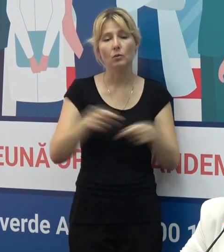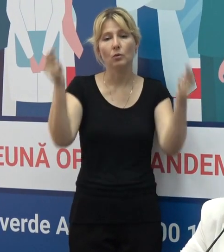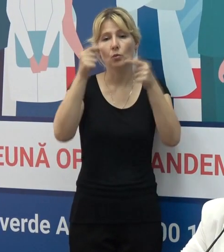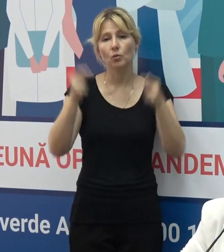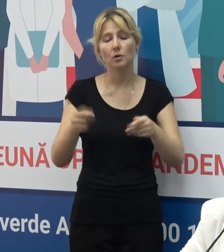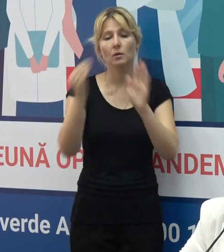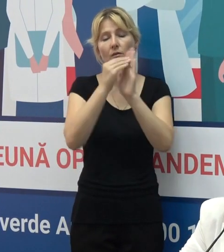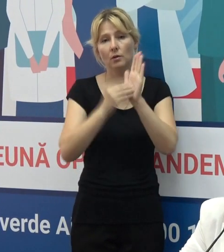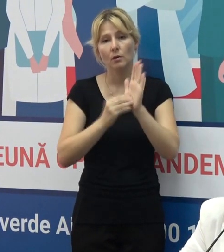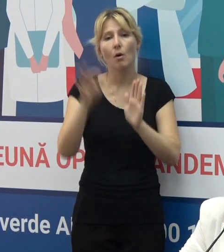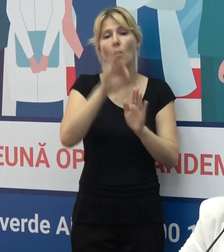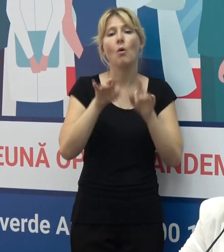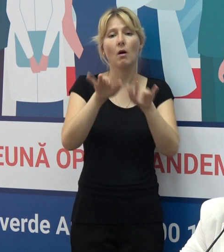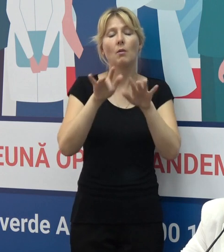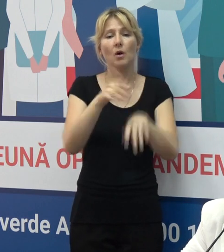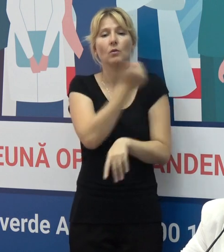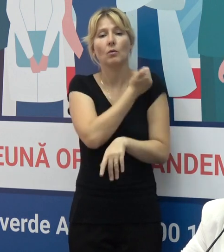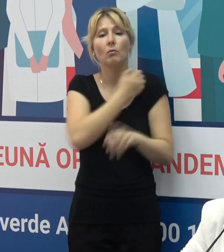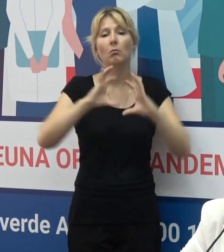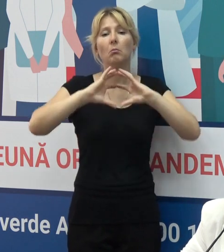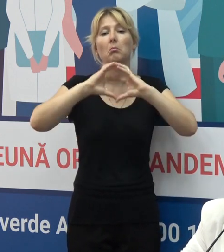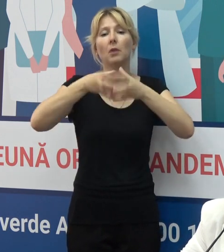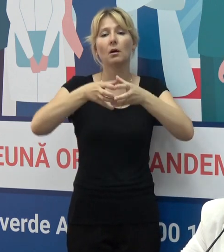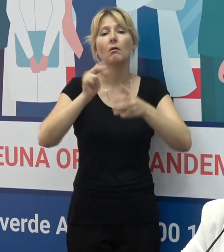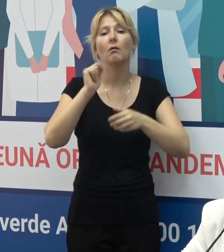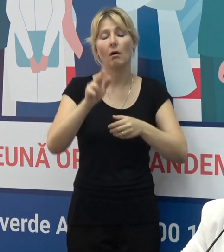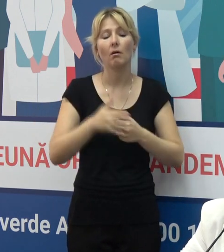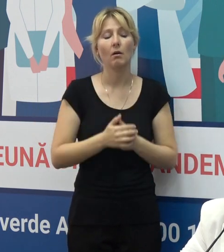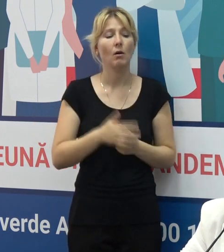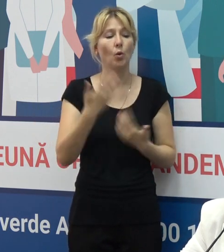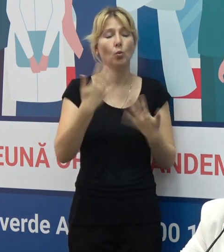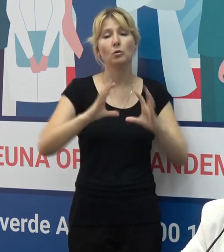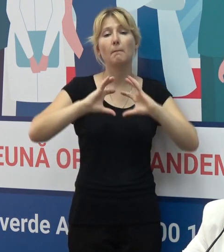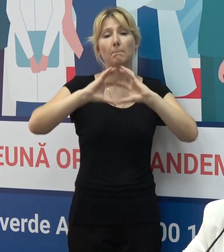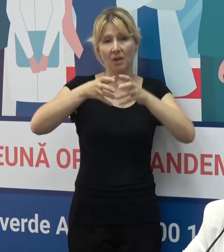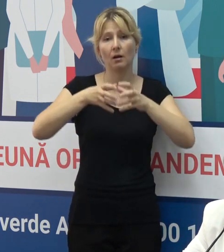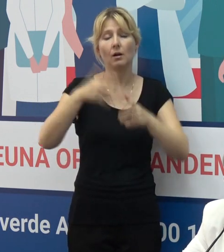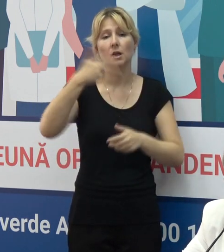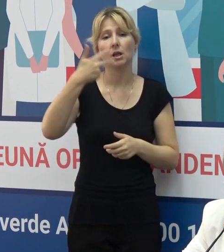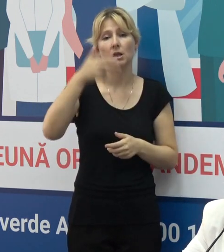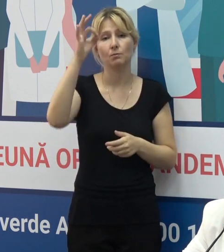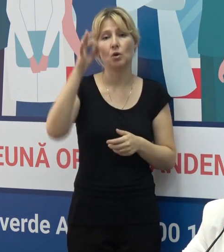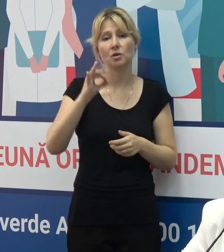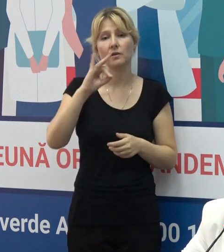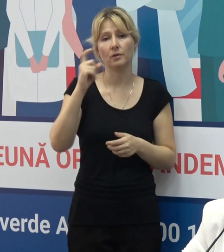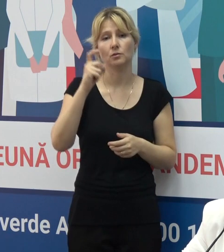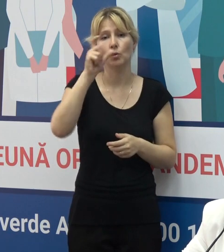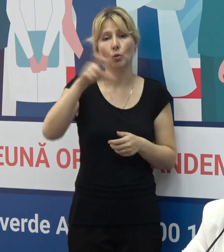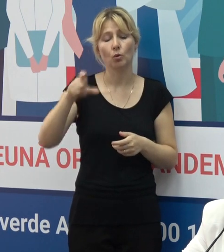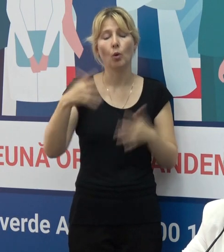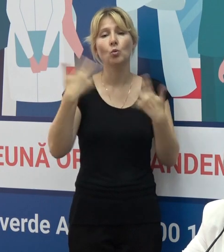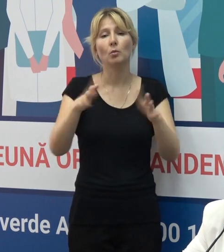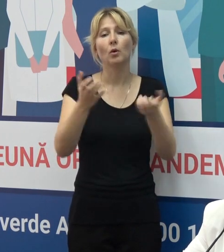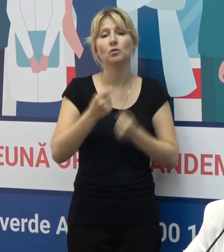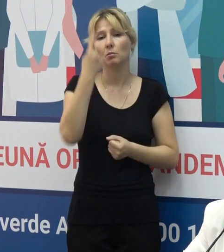mersul campaniei de imunizare la nivel global. În așa mod, la nivel global, deja 30% din populații au primit cel puțin o